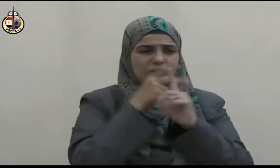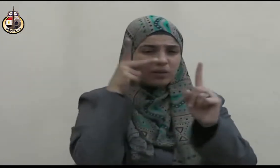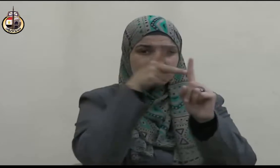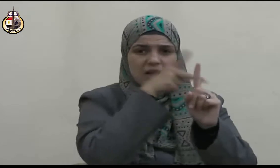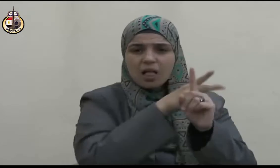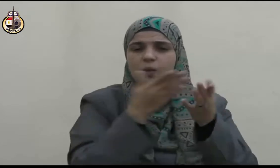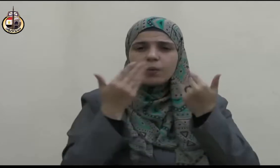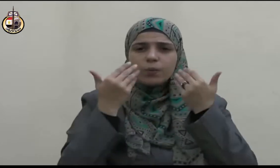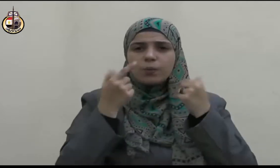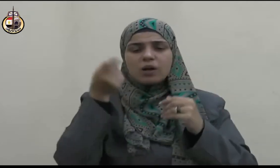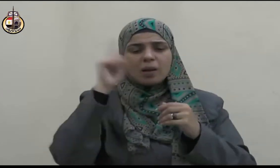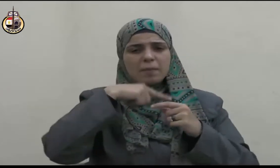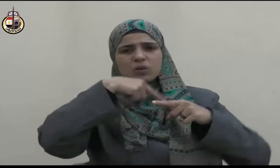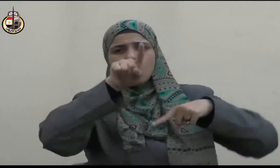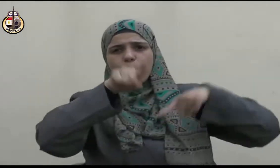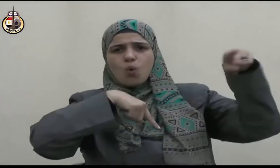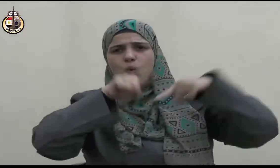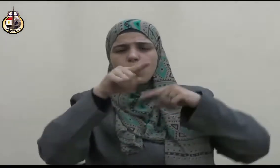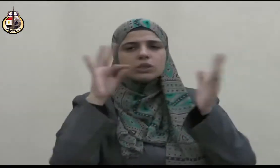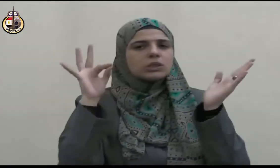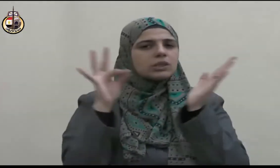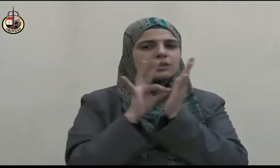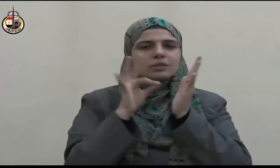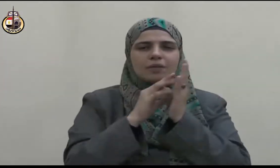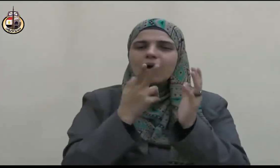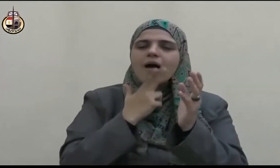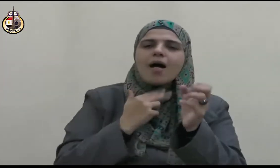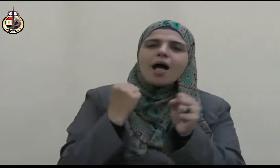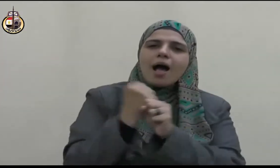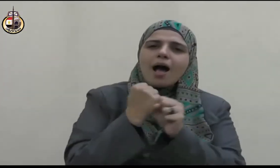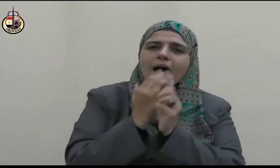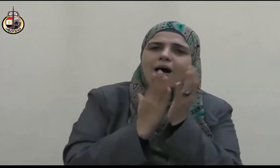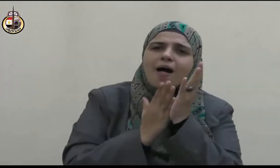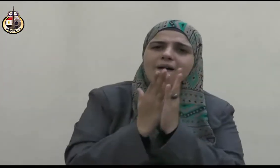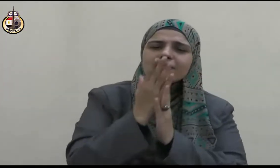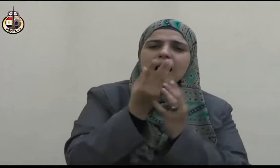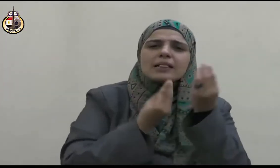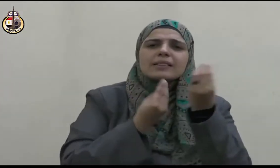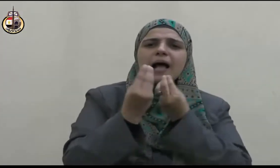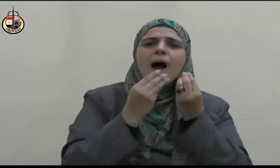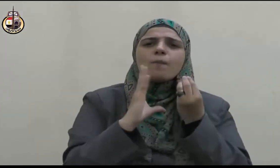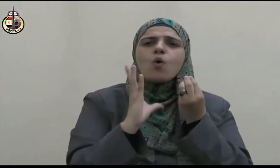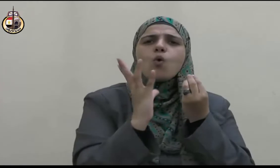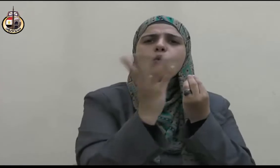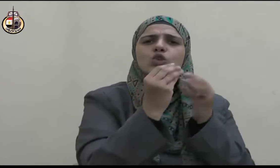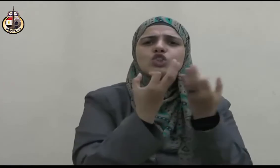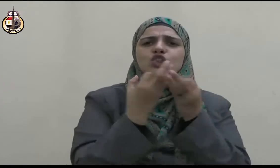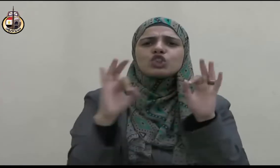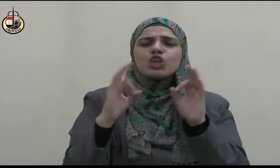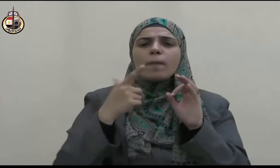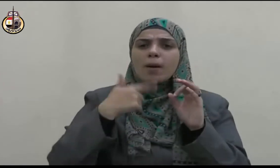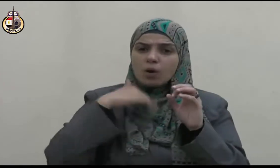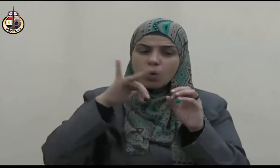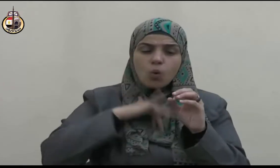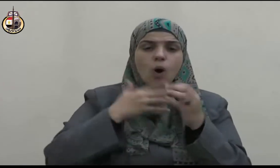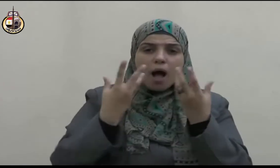عنها فيمسح بيده الشريفتين عينيها ويهدئ من روعها